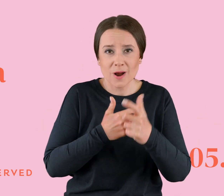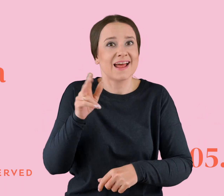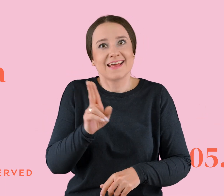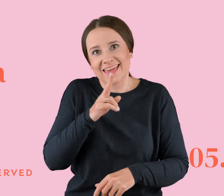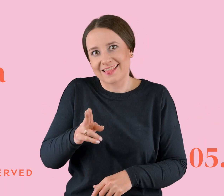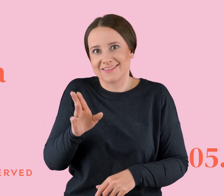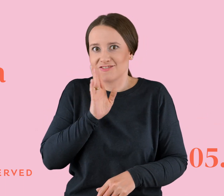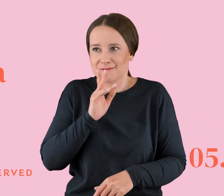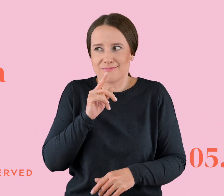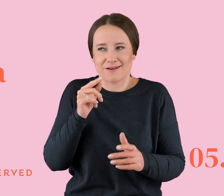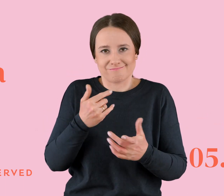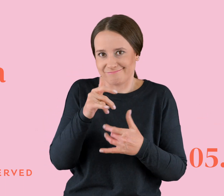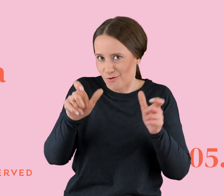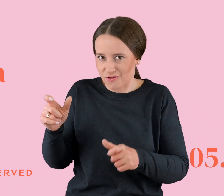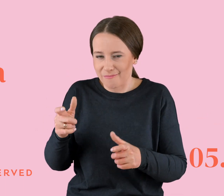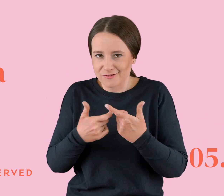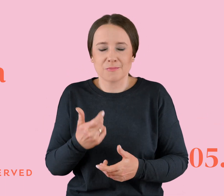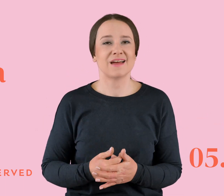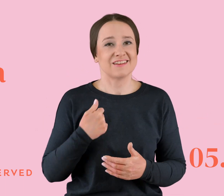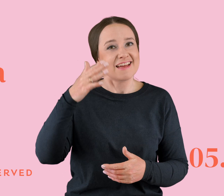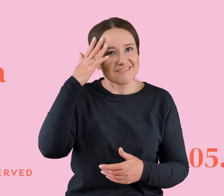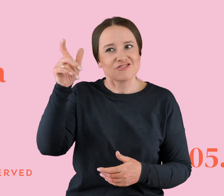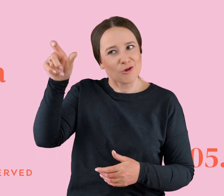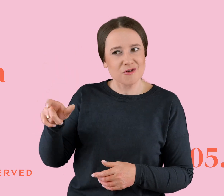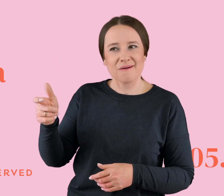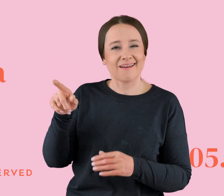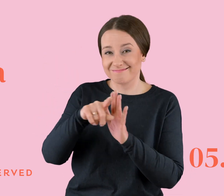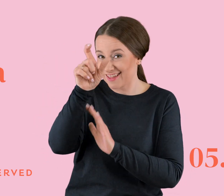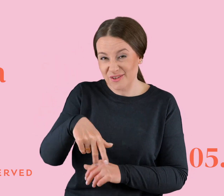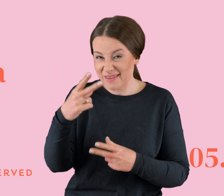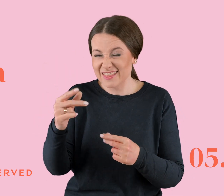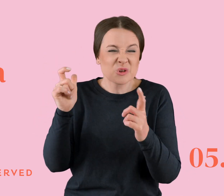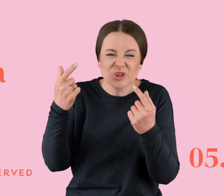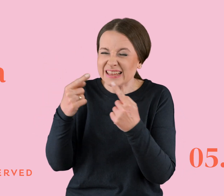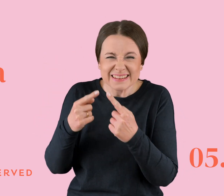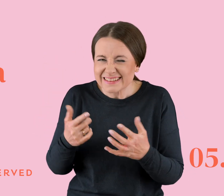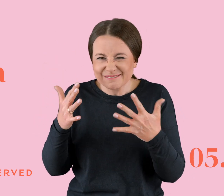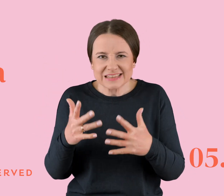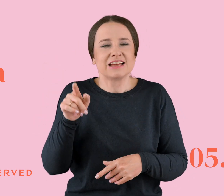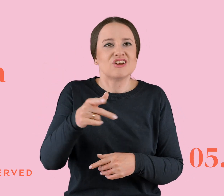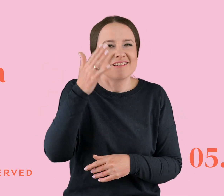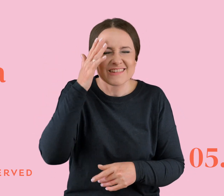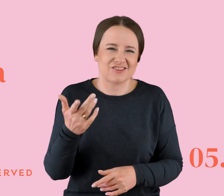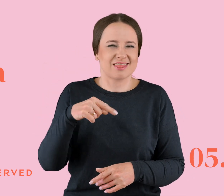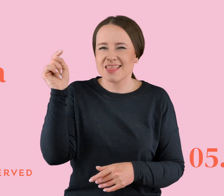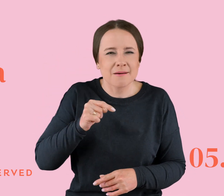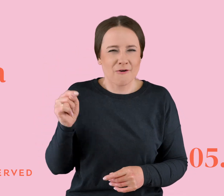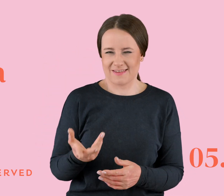myślę, że to zrobił. Czyli wiesz, że ta osoba nie jest dla ciebie, no coś tam nie gra, no i wiesz, że totalnie w ogóle powinnaś sobie nim albo nią, no nie